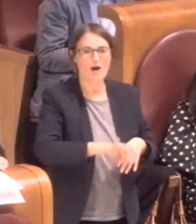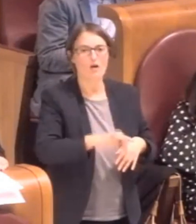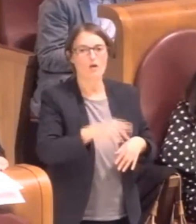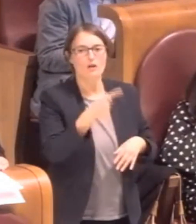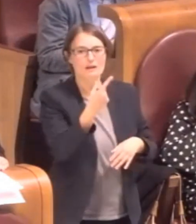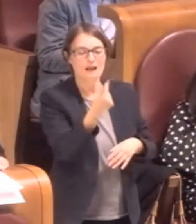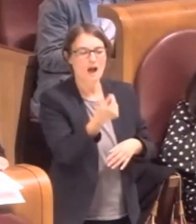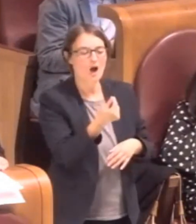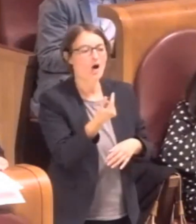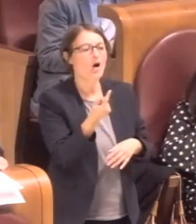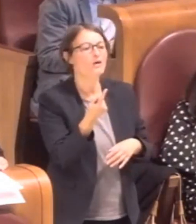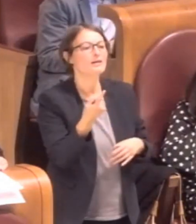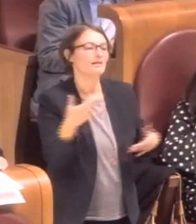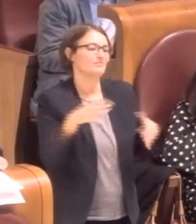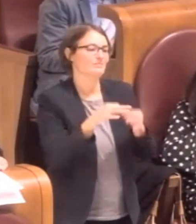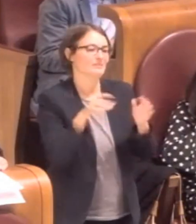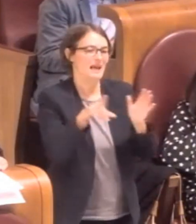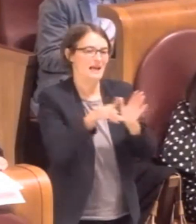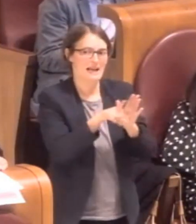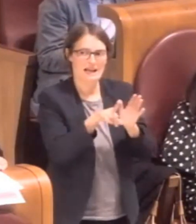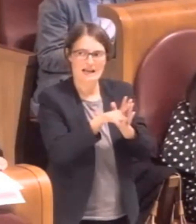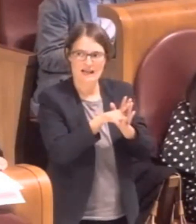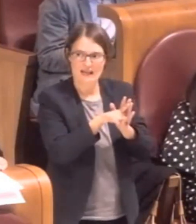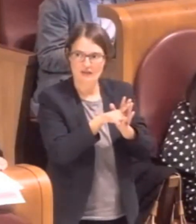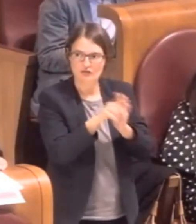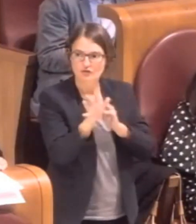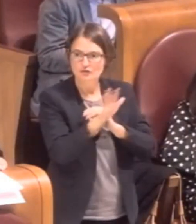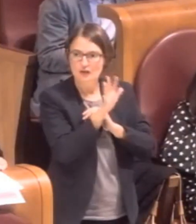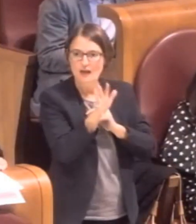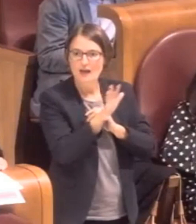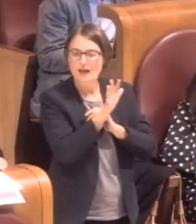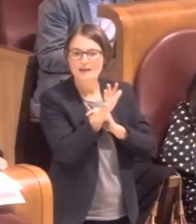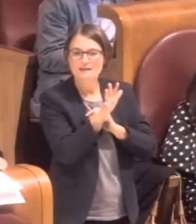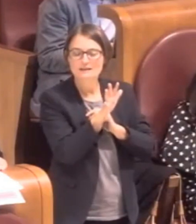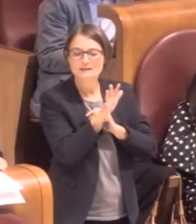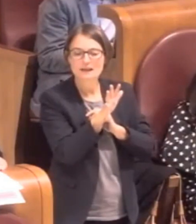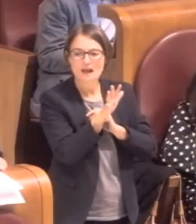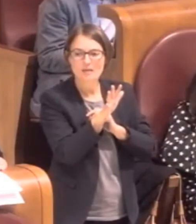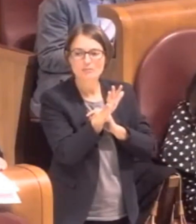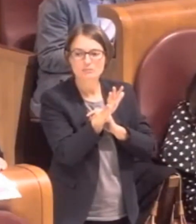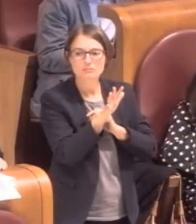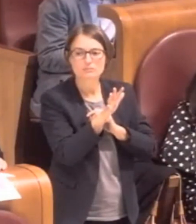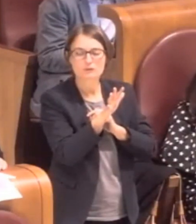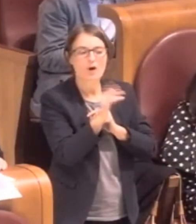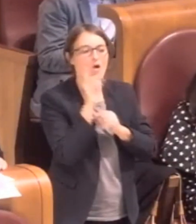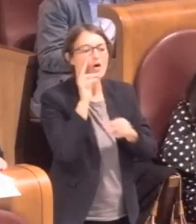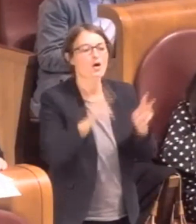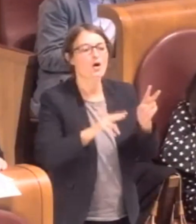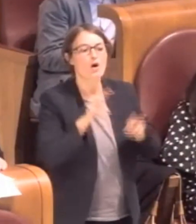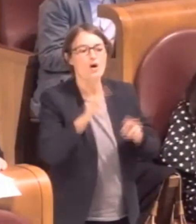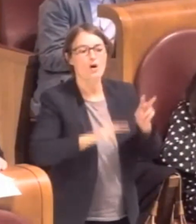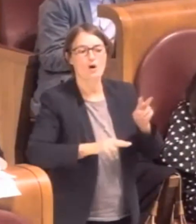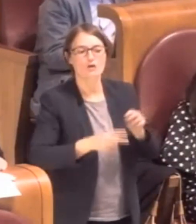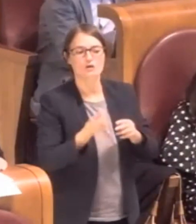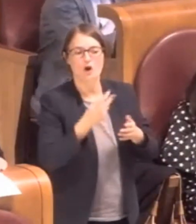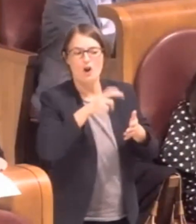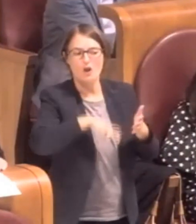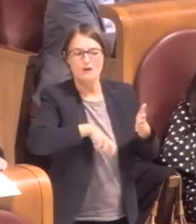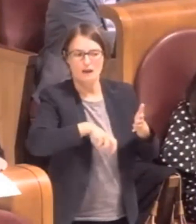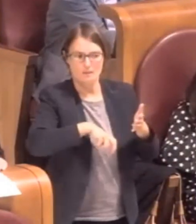come stabilito dalla legge. Ad esempio l'accertamento tributario non impegnato insomma nei termini.